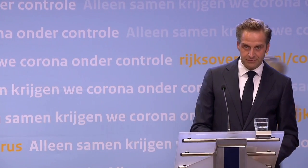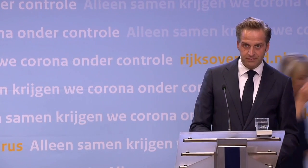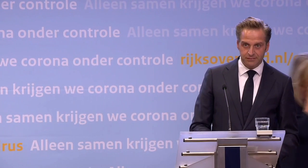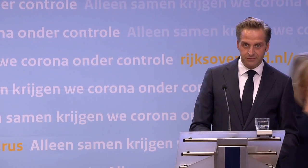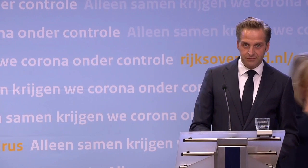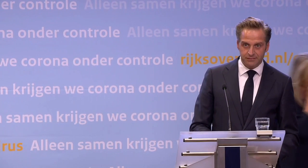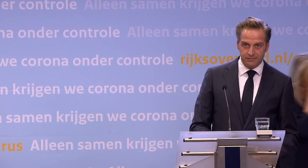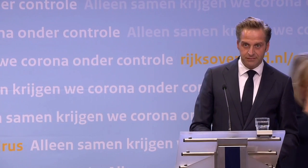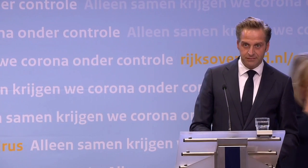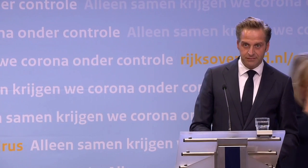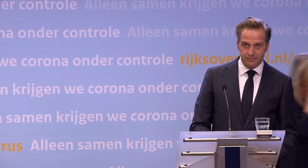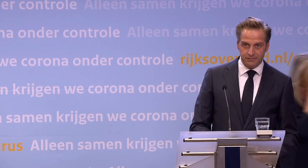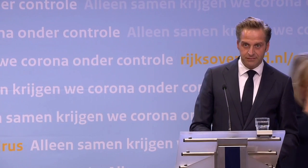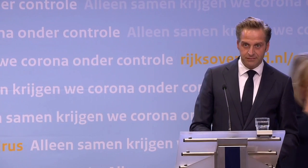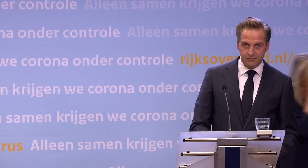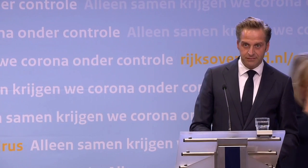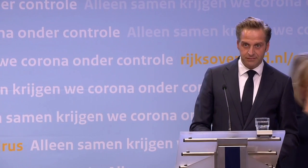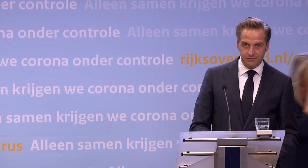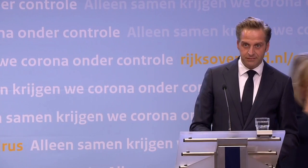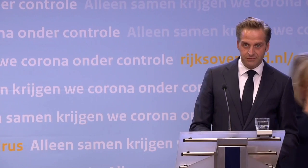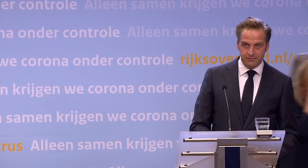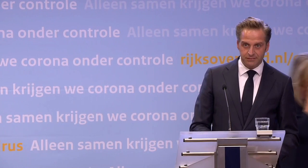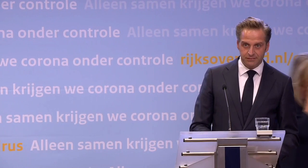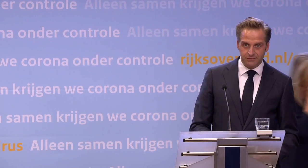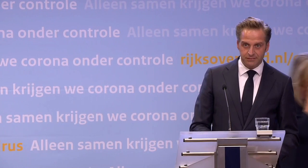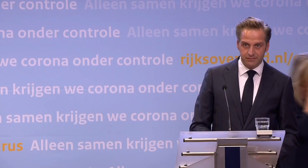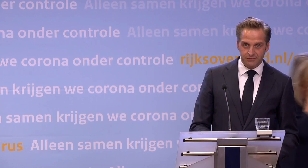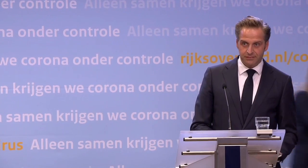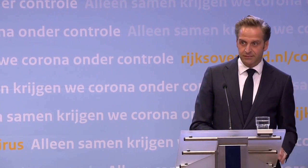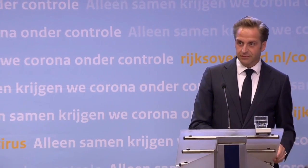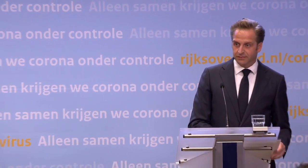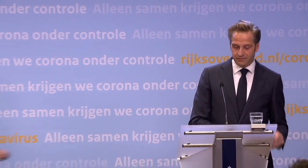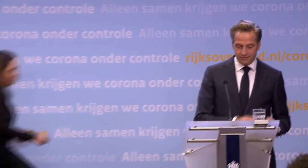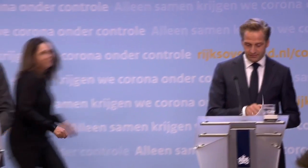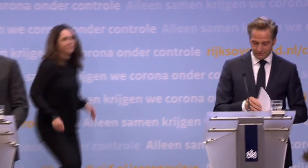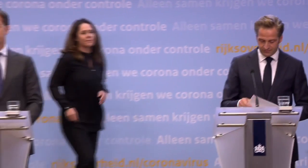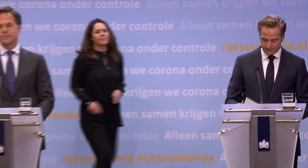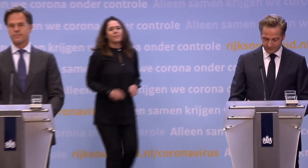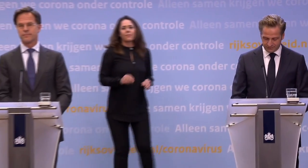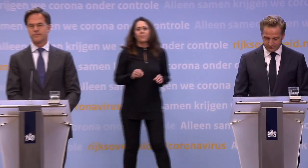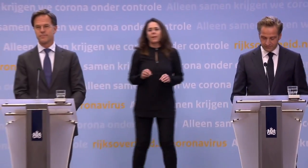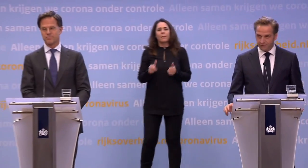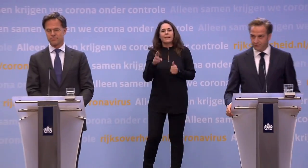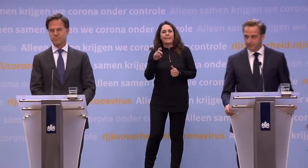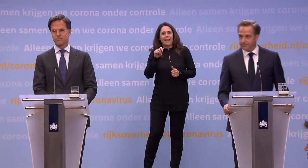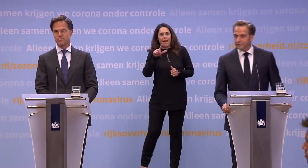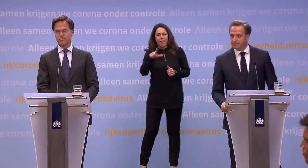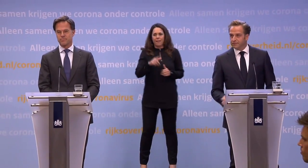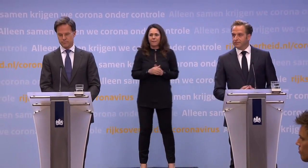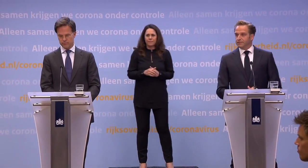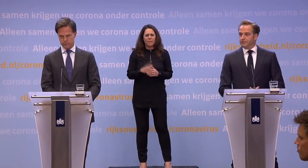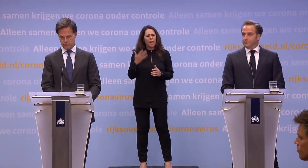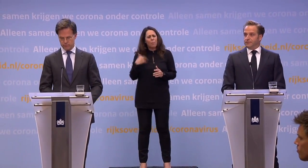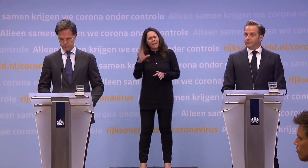met RTL. De gebarentoken wisselen elkaar weer af. Irma Sluis neemt de plek van Corline Koorhof in. Meneer Rutte, u blijft